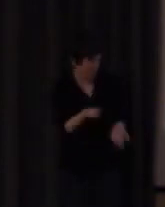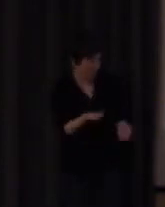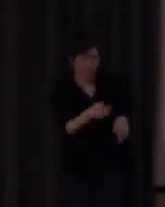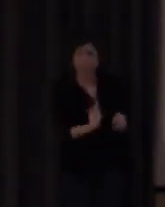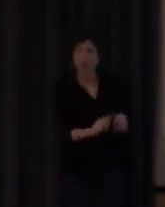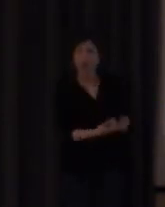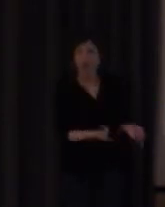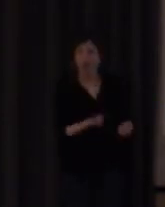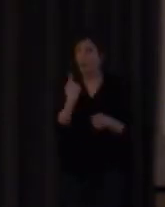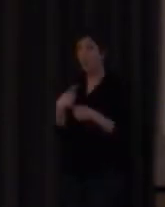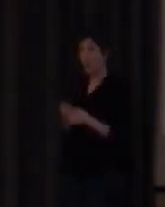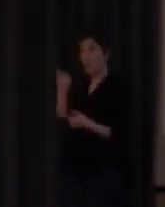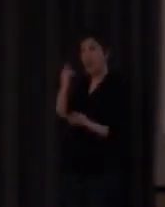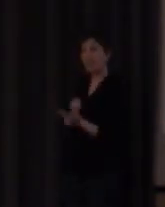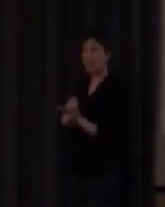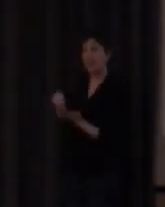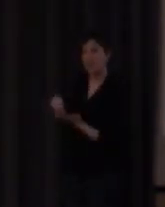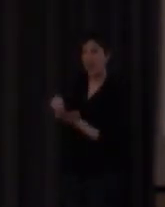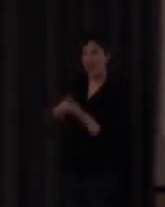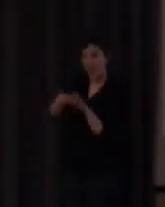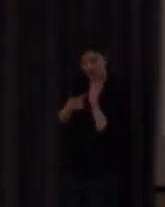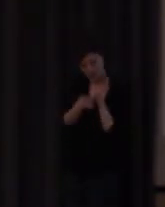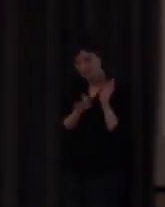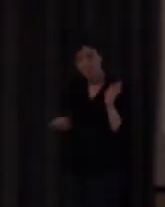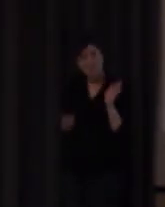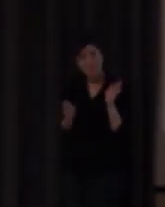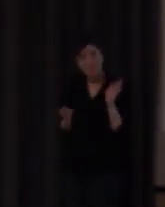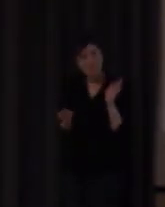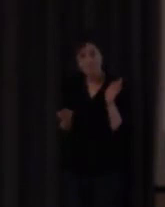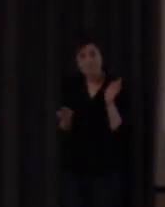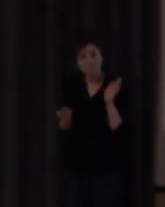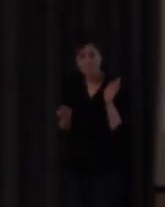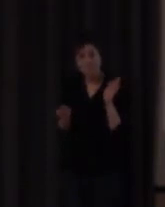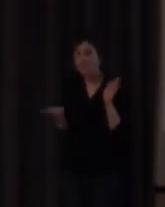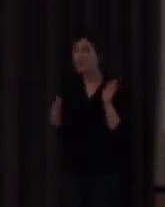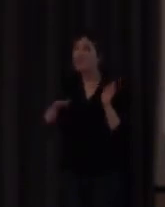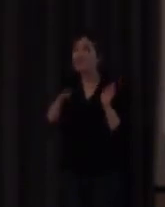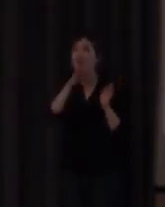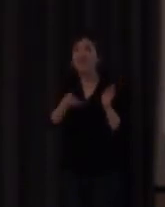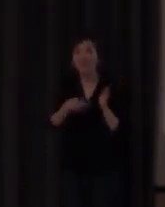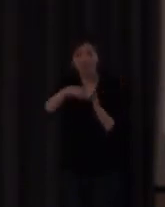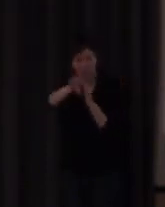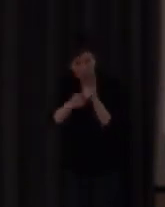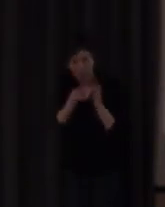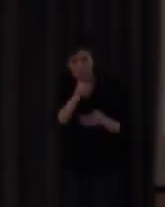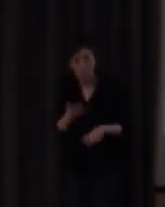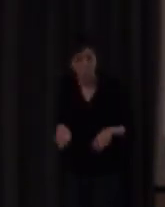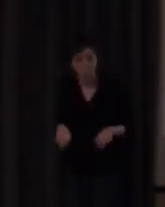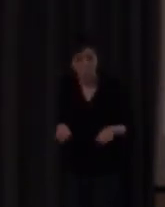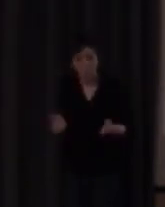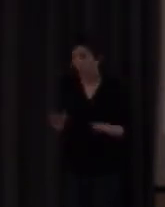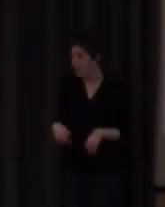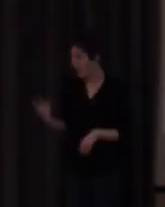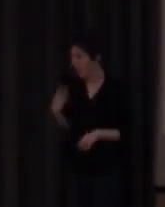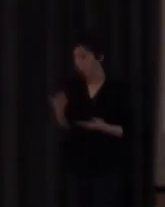aquí hay una materia esto de la lengua de signos que no está donde está esa materia en el currículo y entonces dijimos